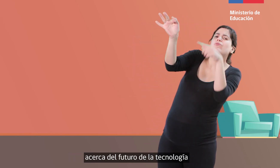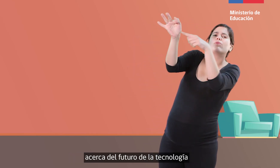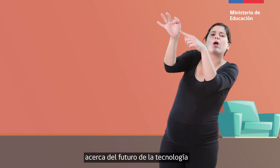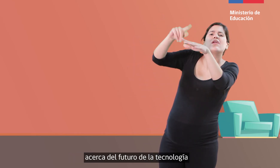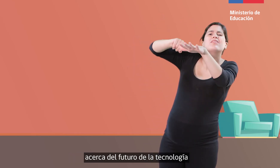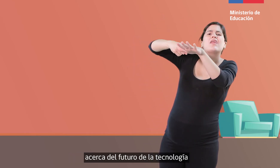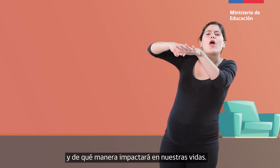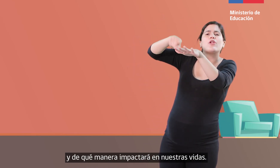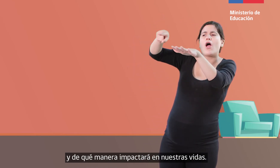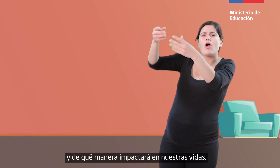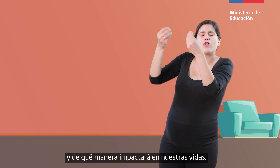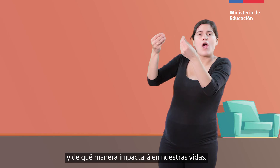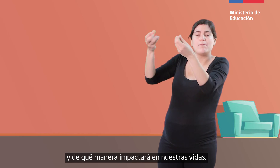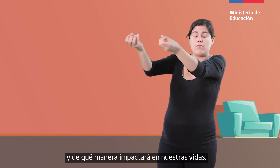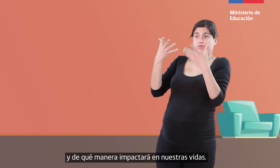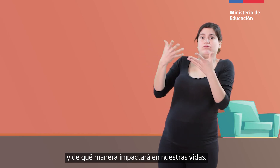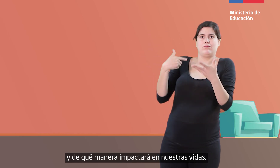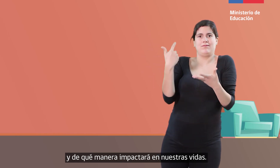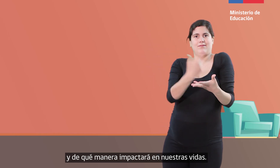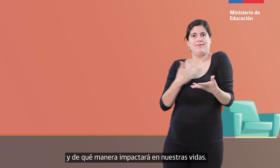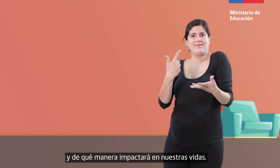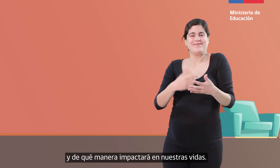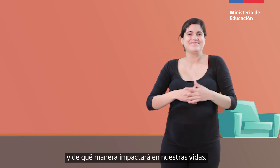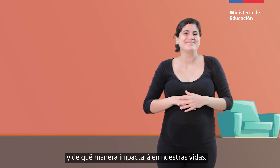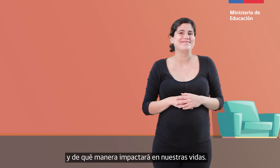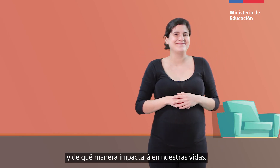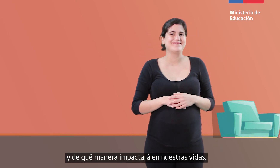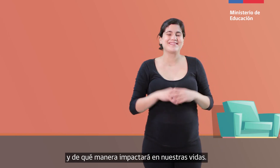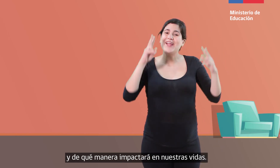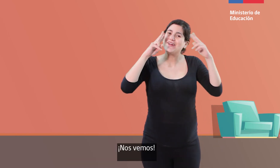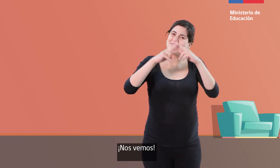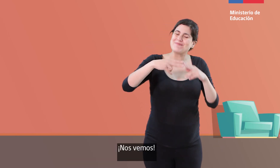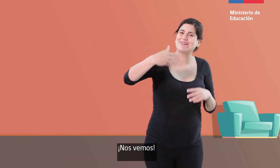y de qué manera impactará en nuestras vidas. ¡Nos vemos!